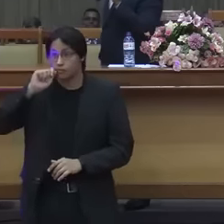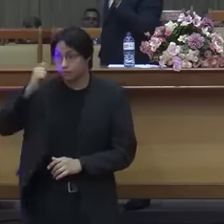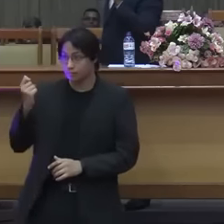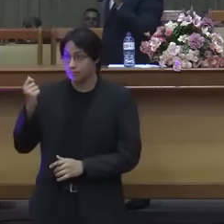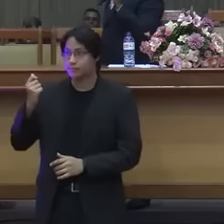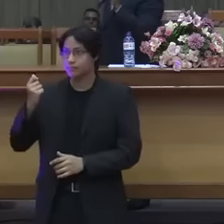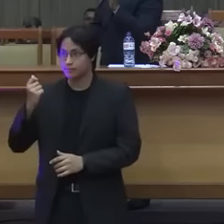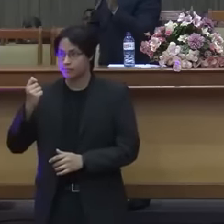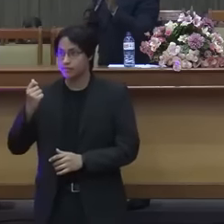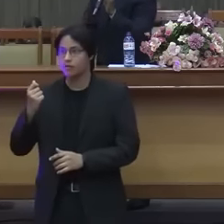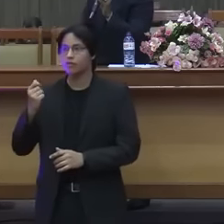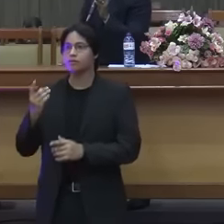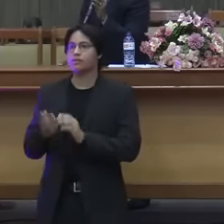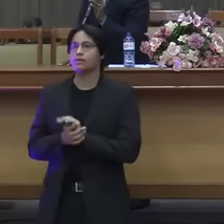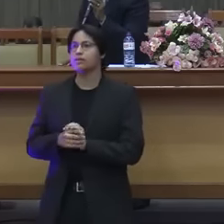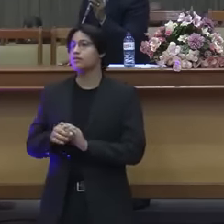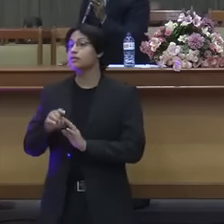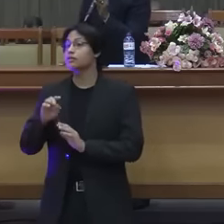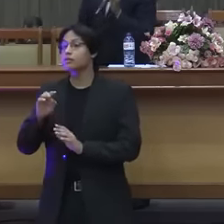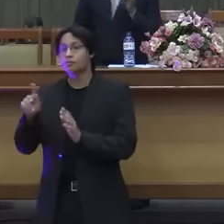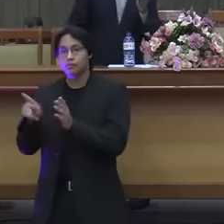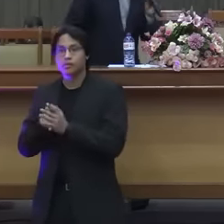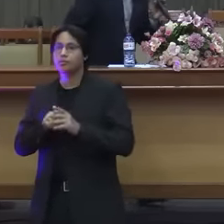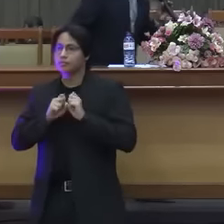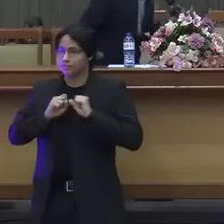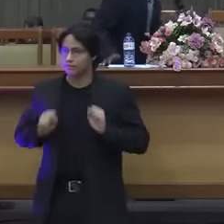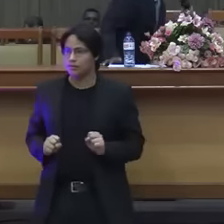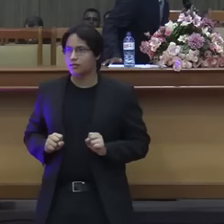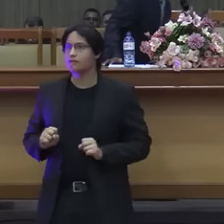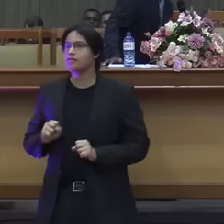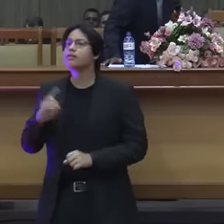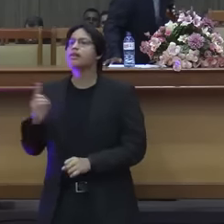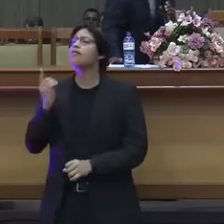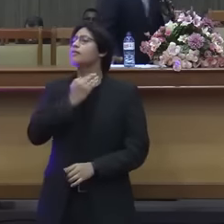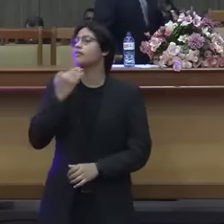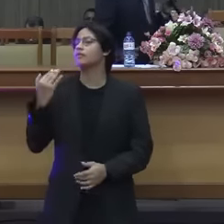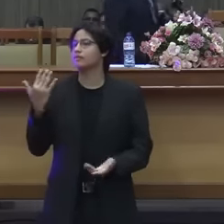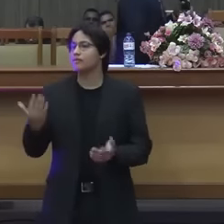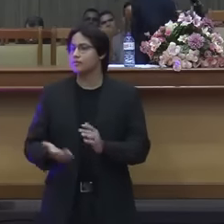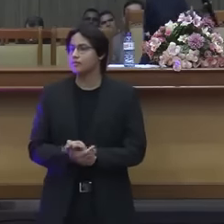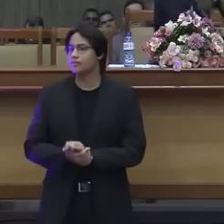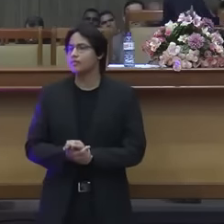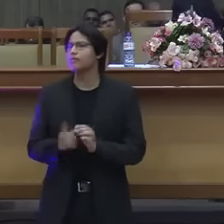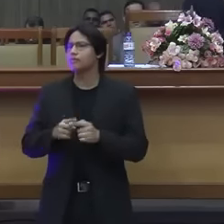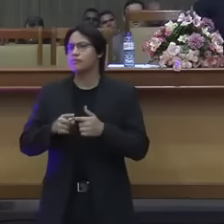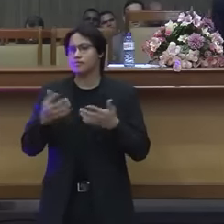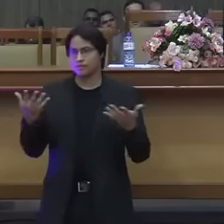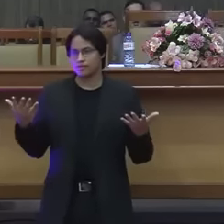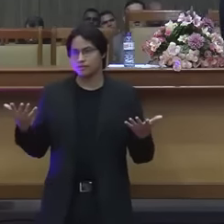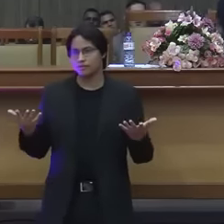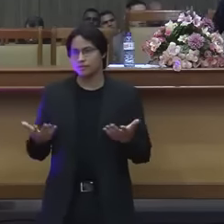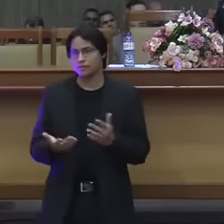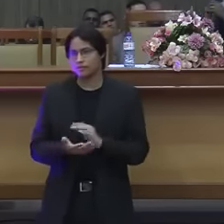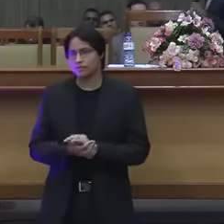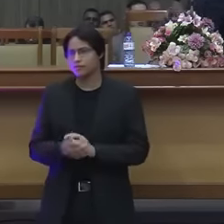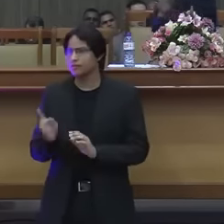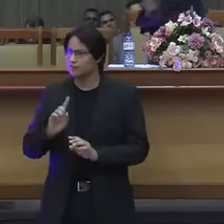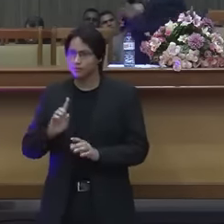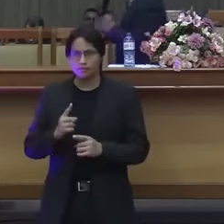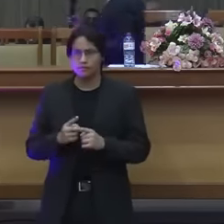que é só pro sacerdote ele morreu? diga a vocês ele morreu? mas por que que ele não morreu? hein?